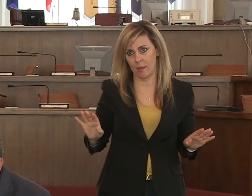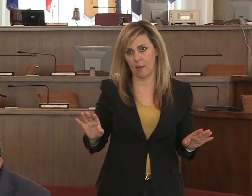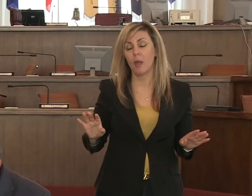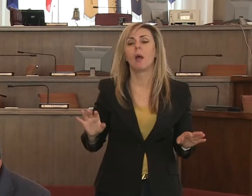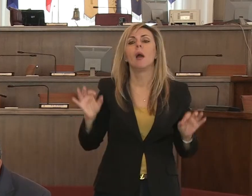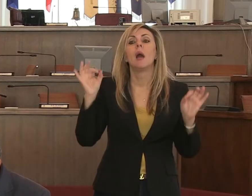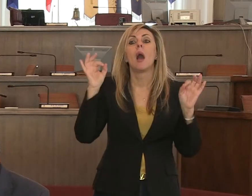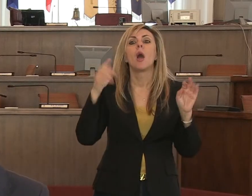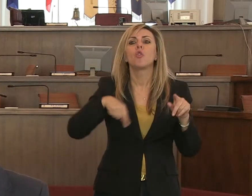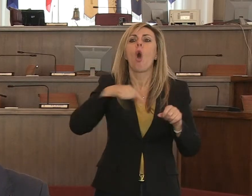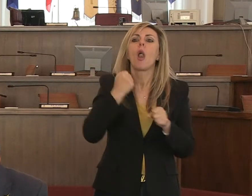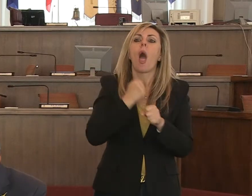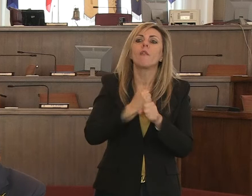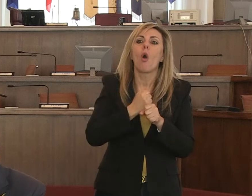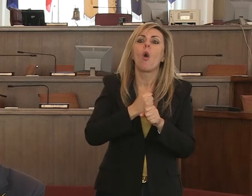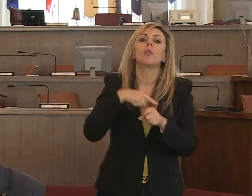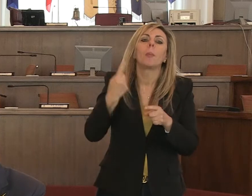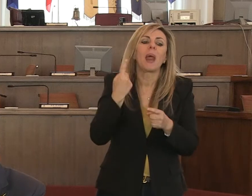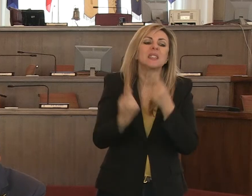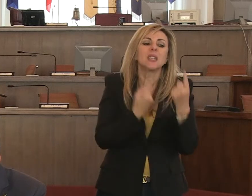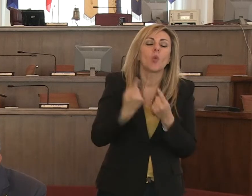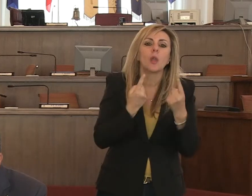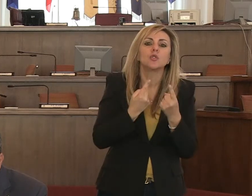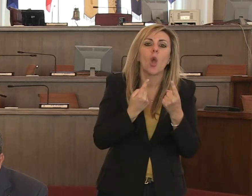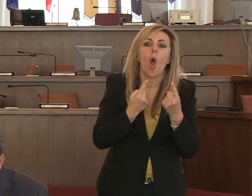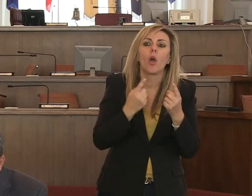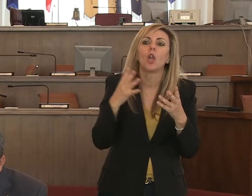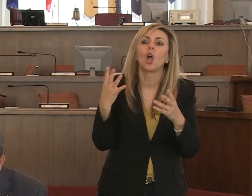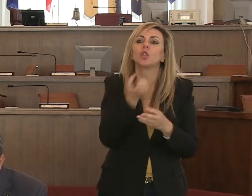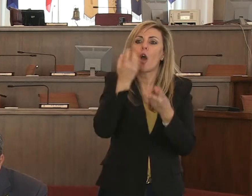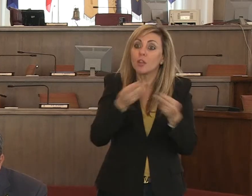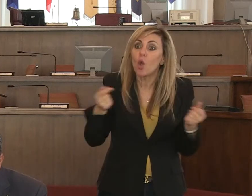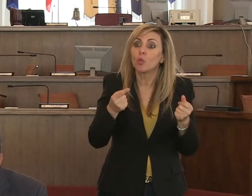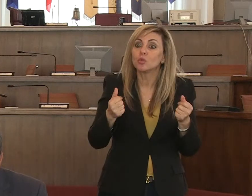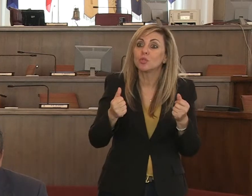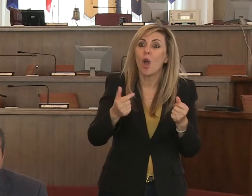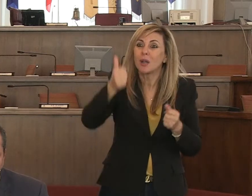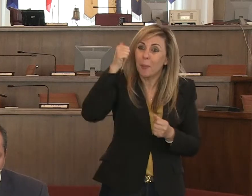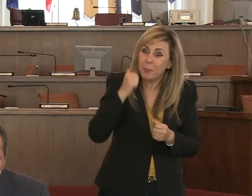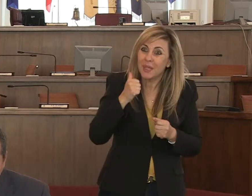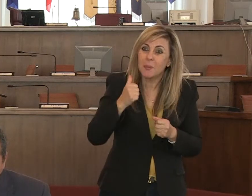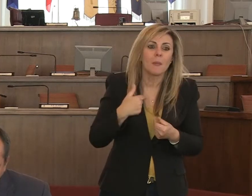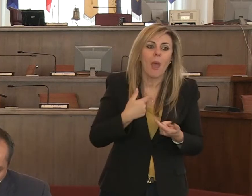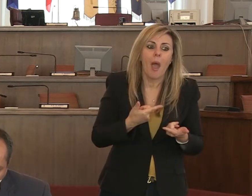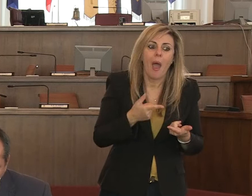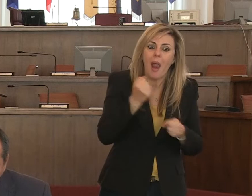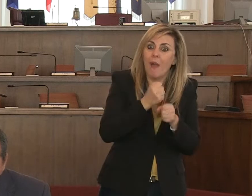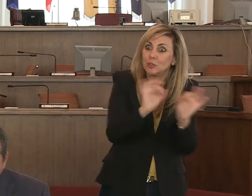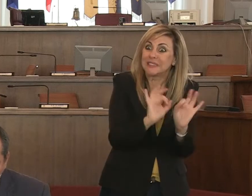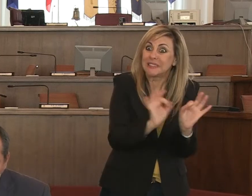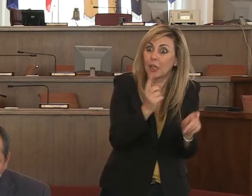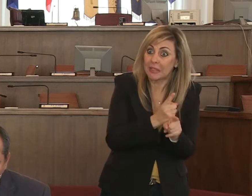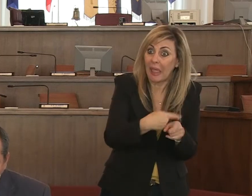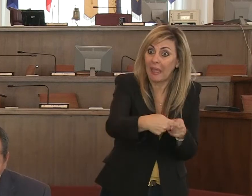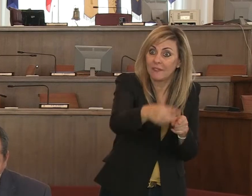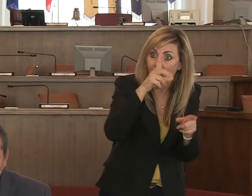eventualmente anche a coprire quelle situazioni che al momento come ho detto riteniamo eh non